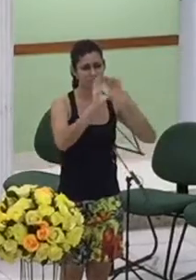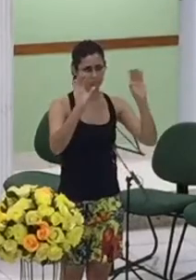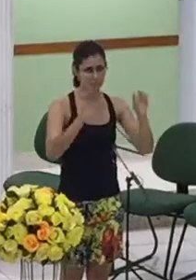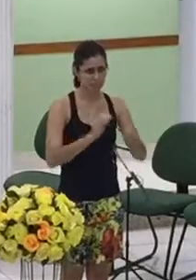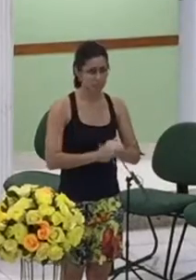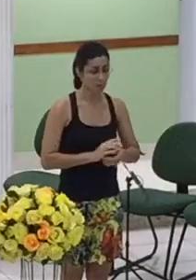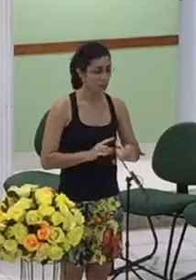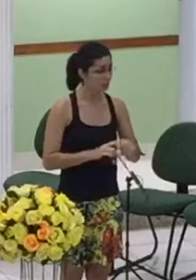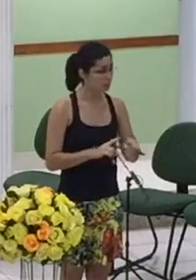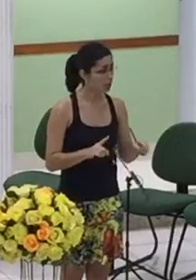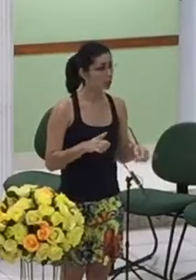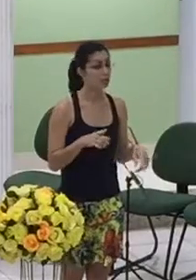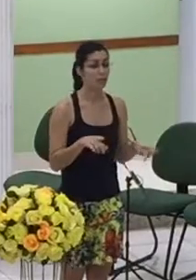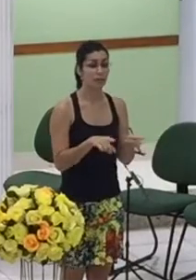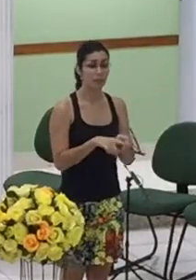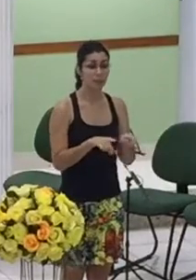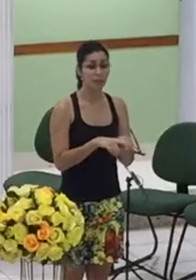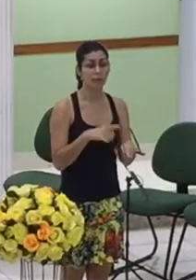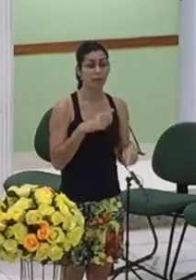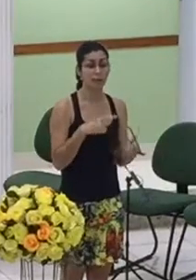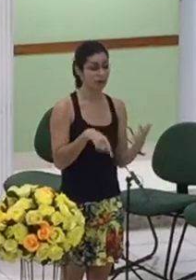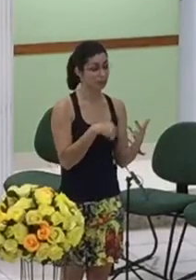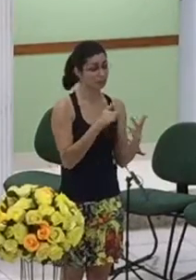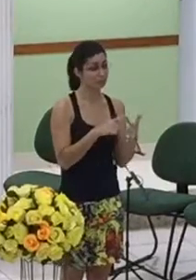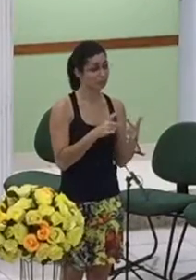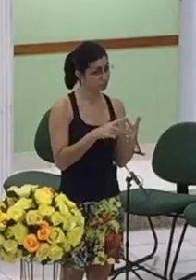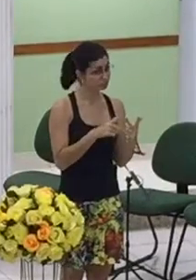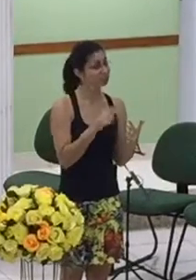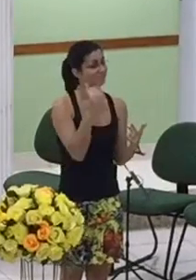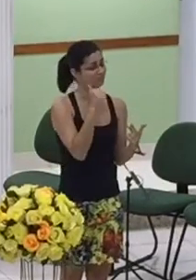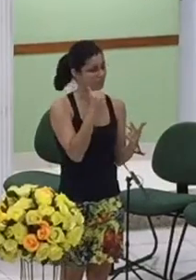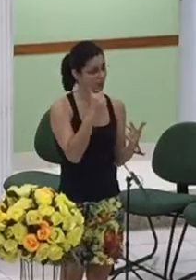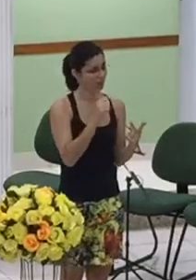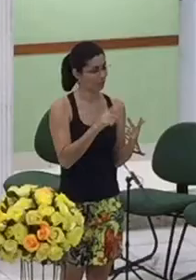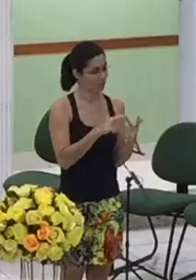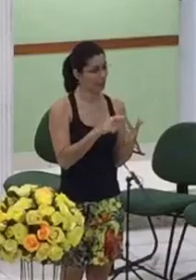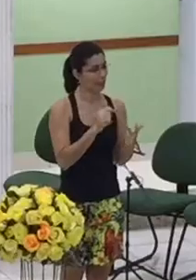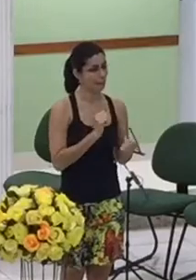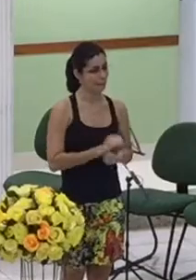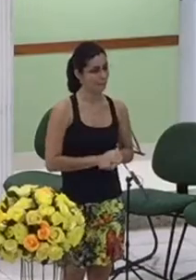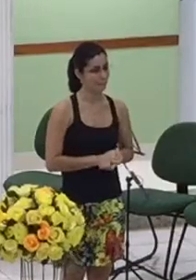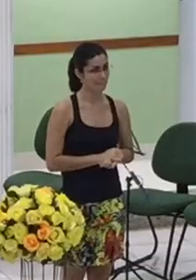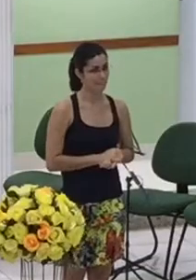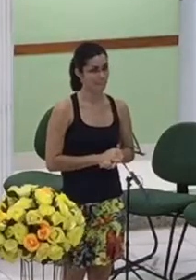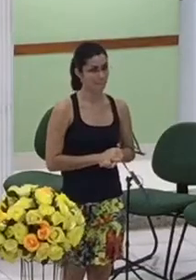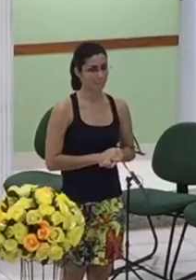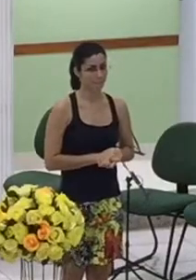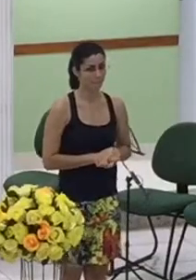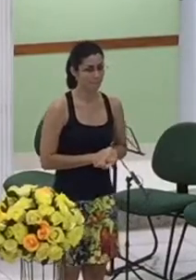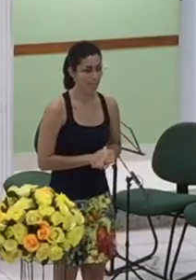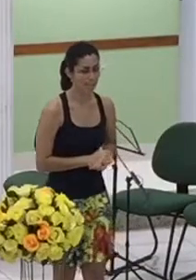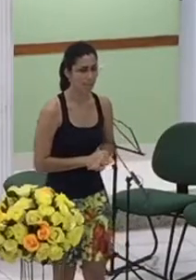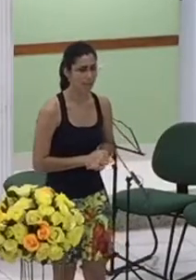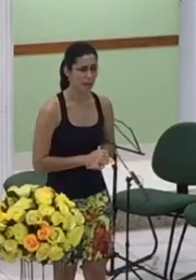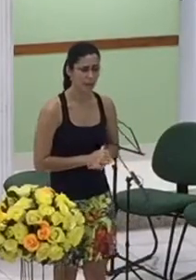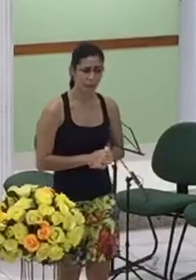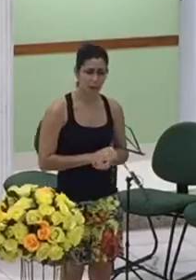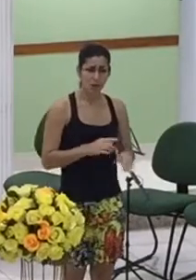temos ainda uma terceira uma terceira mulher lembramos que Raabe nos ensinou sobre a